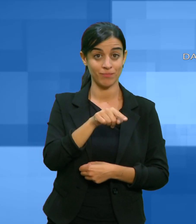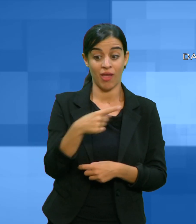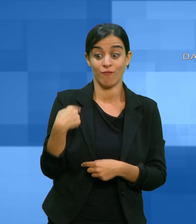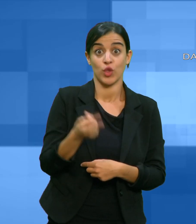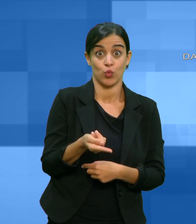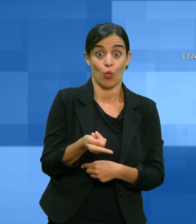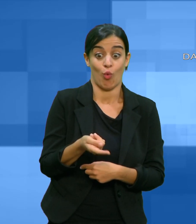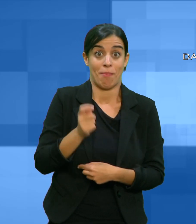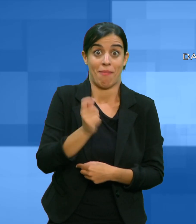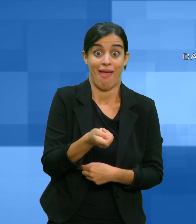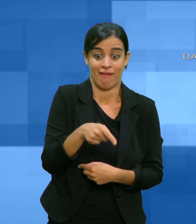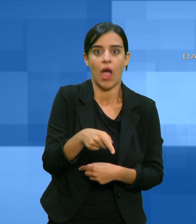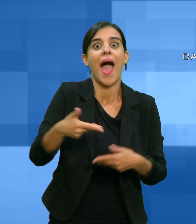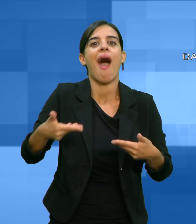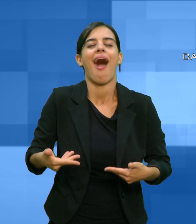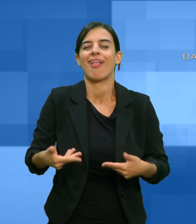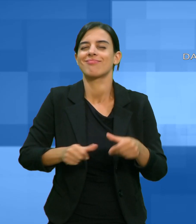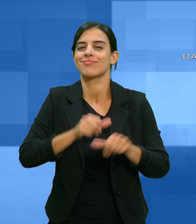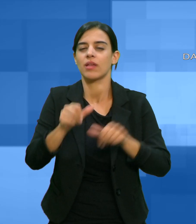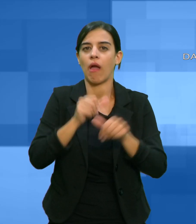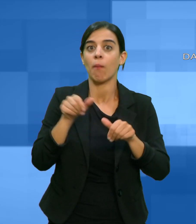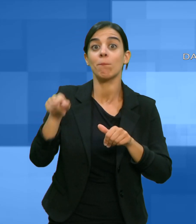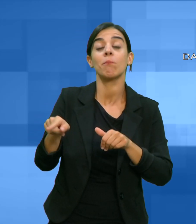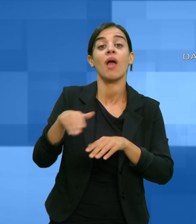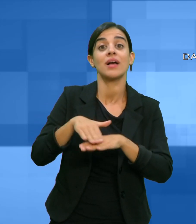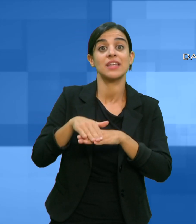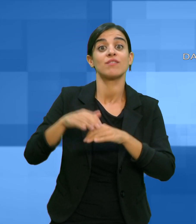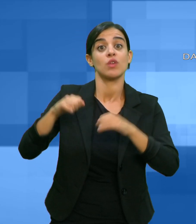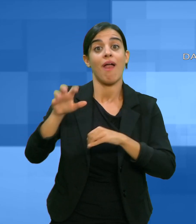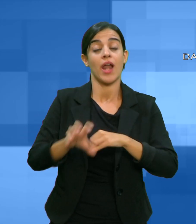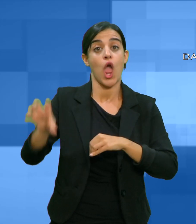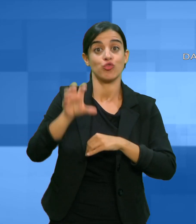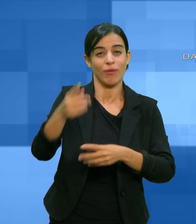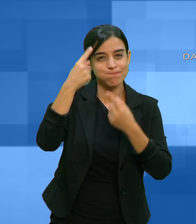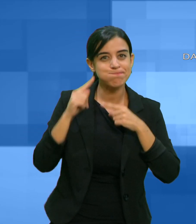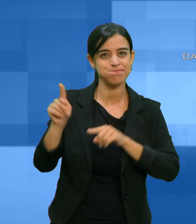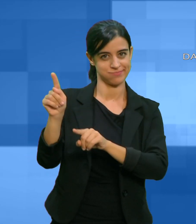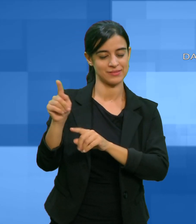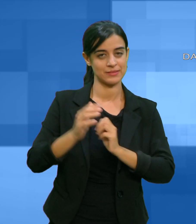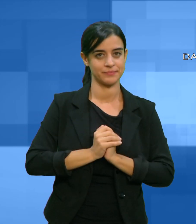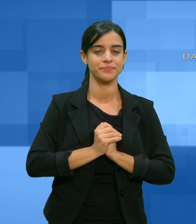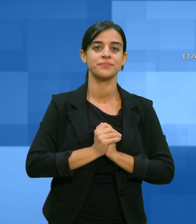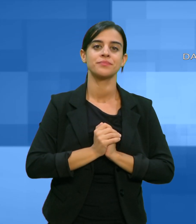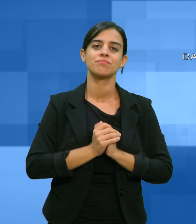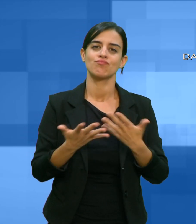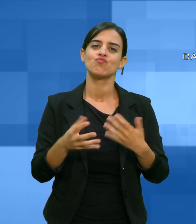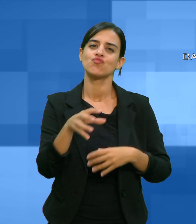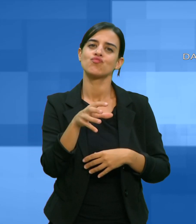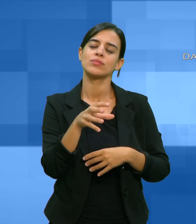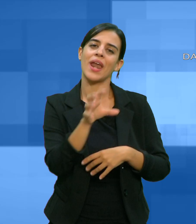La giunta regionale presieduta da Alessandra Todde ha deliberato l